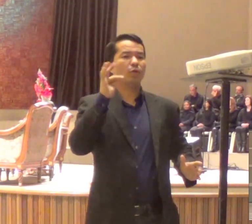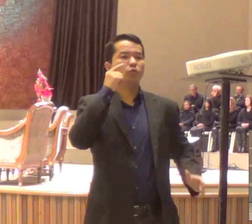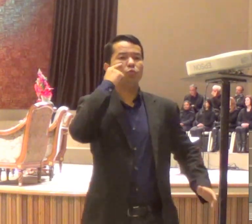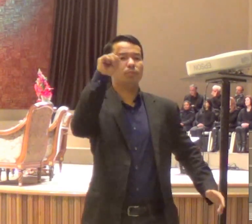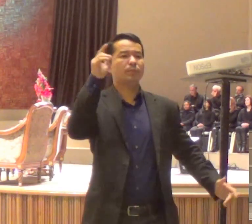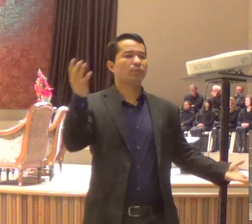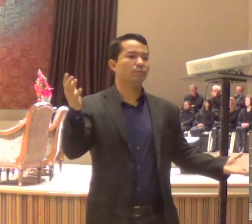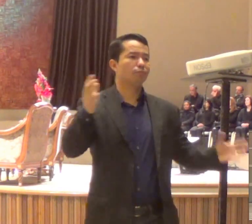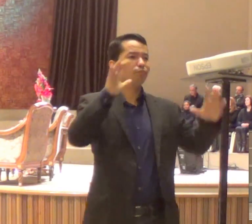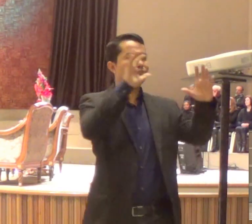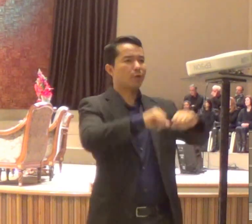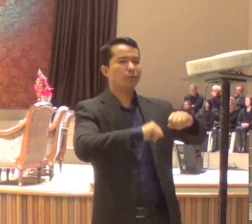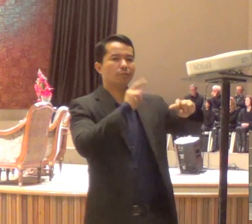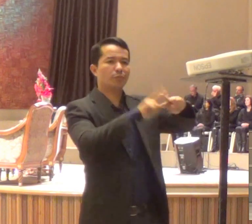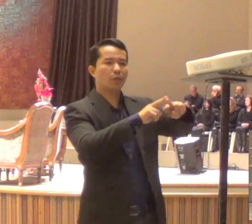funcionam. É assim que funciona.